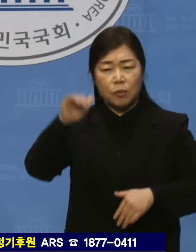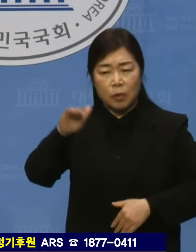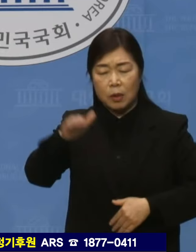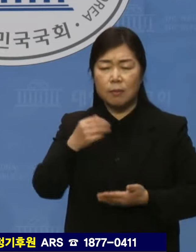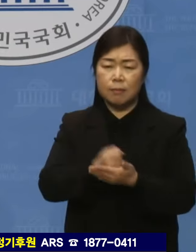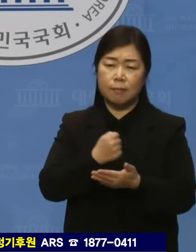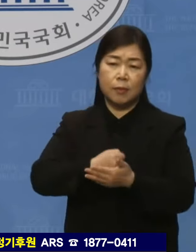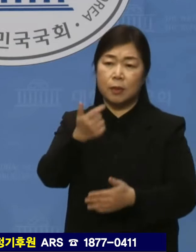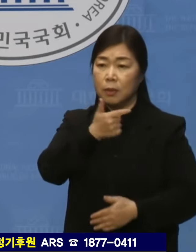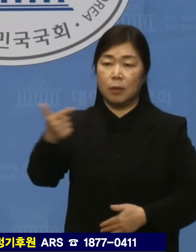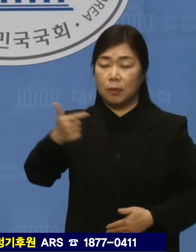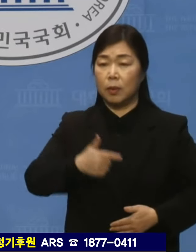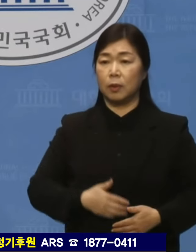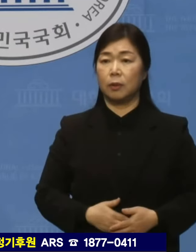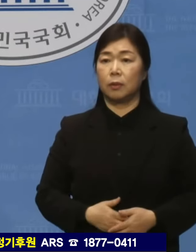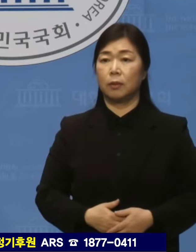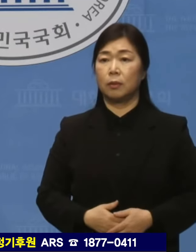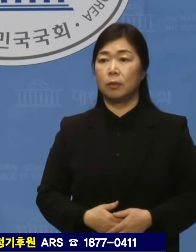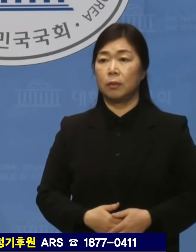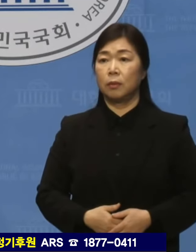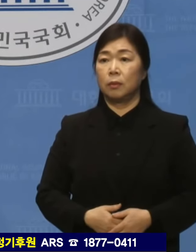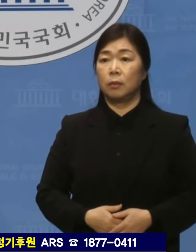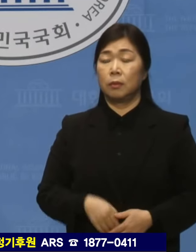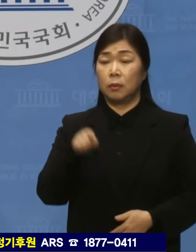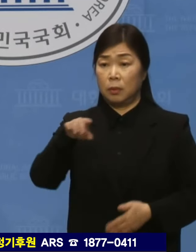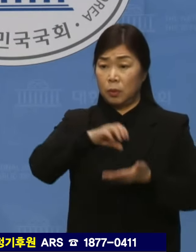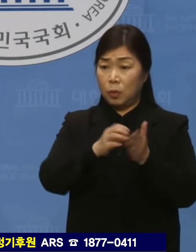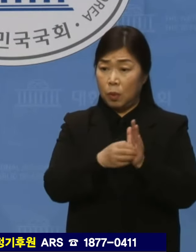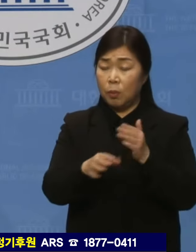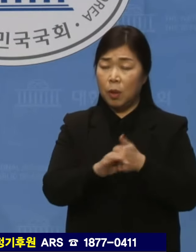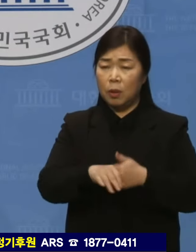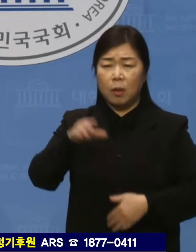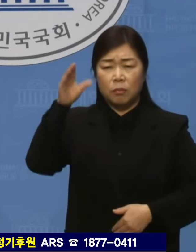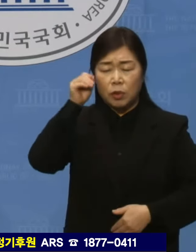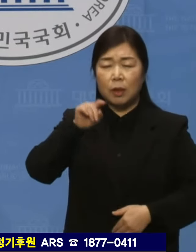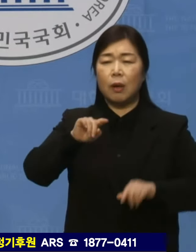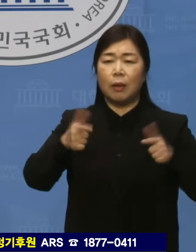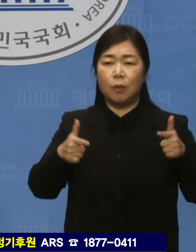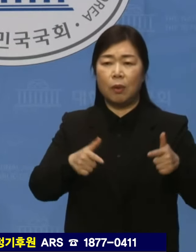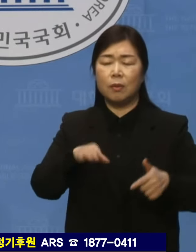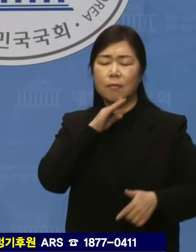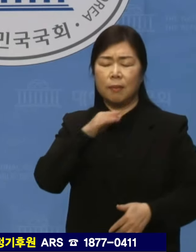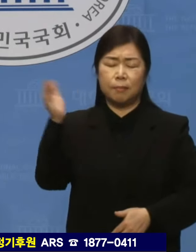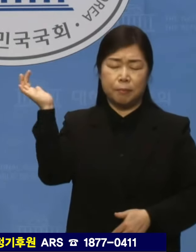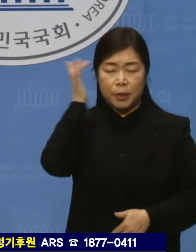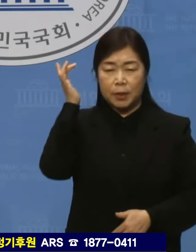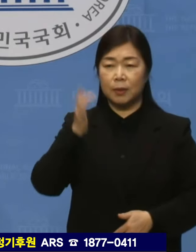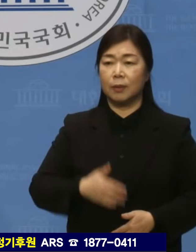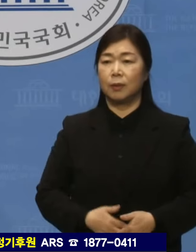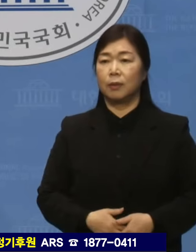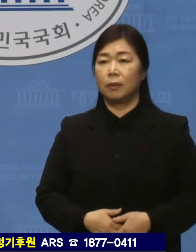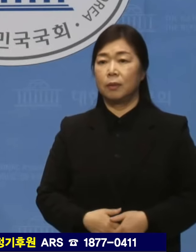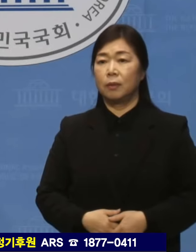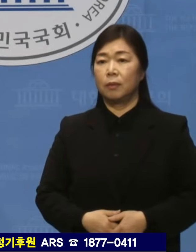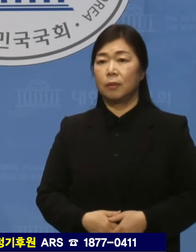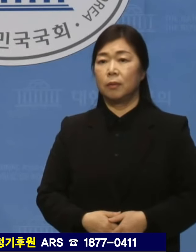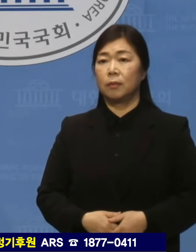개탄을 금할 수 없습니다. 이 정도면 무지하다가 아니라 무식하다고 봐야 할 정도입니다.